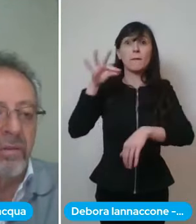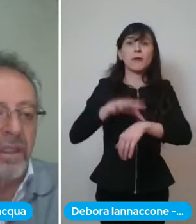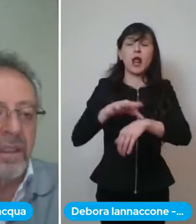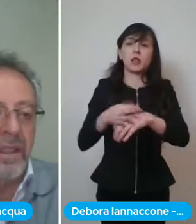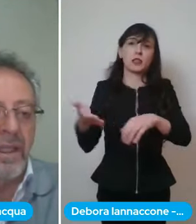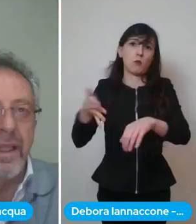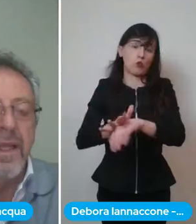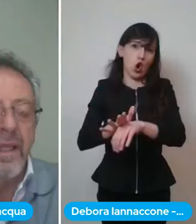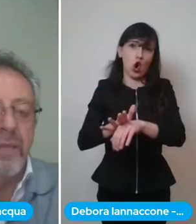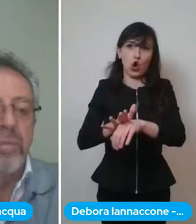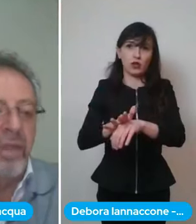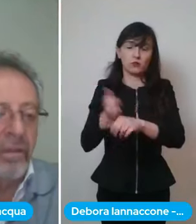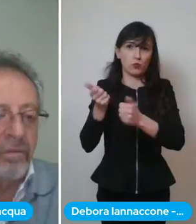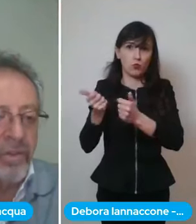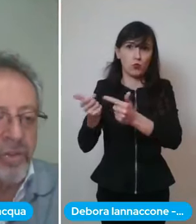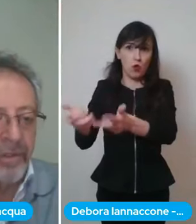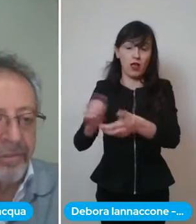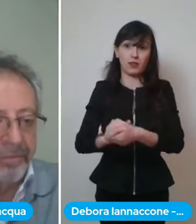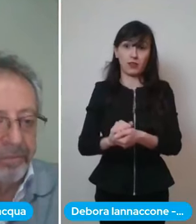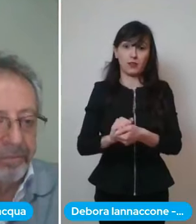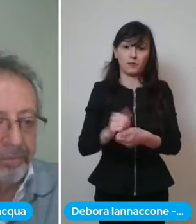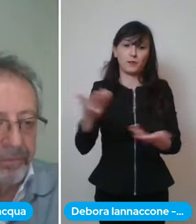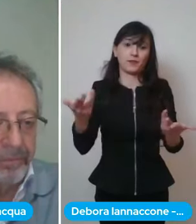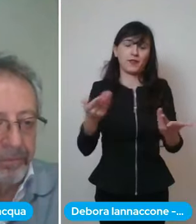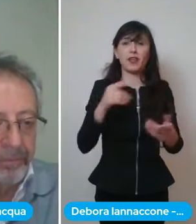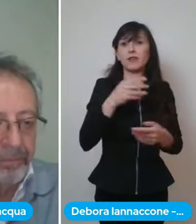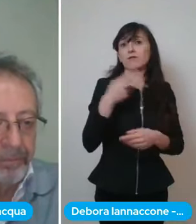gli effetti collaterali che può dare un vaccino